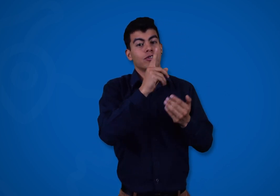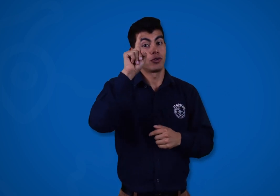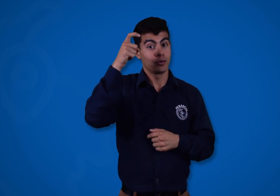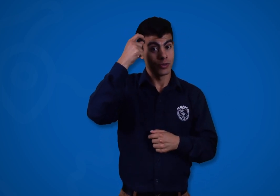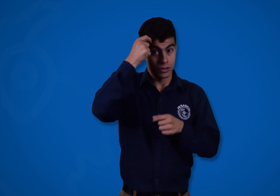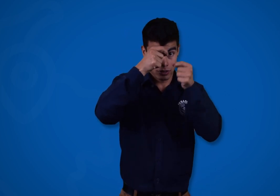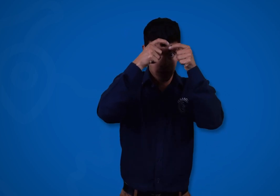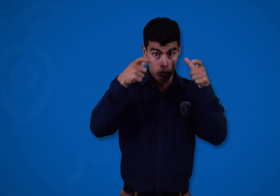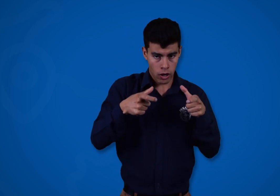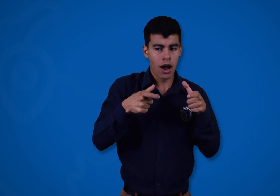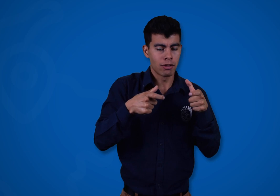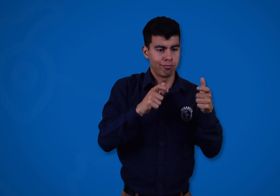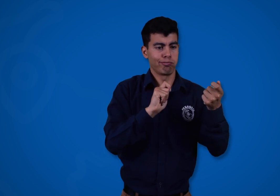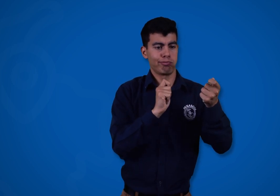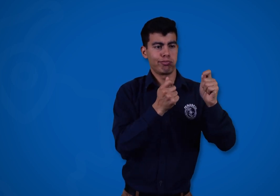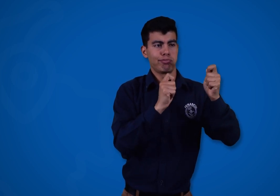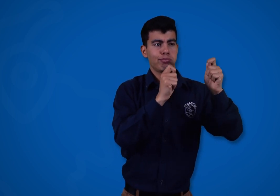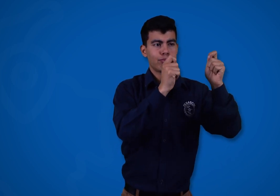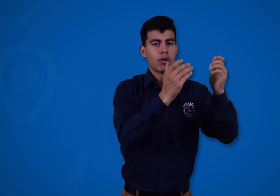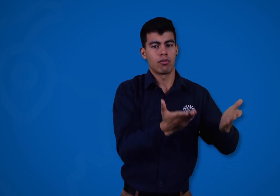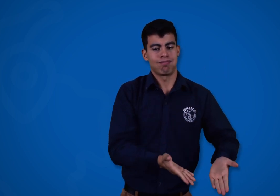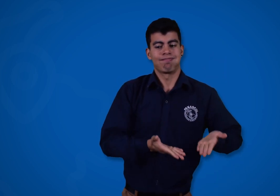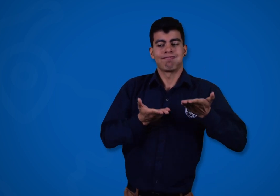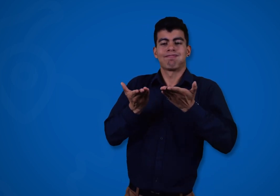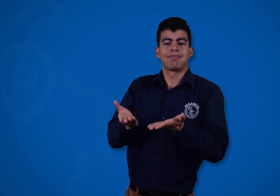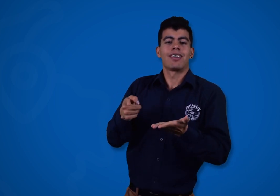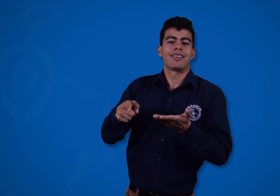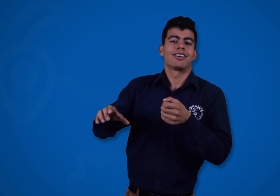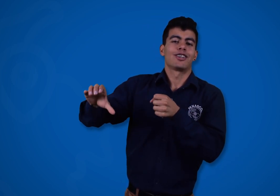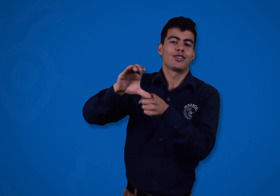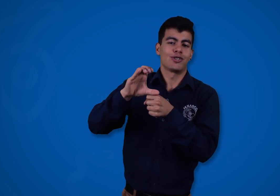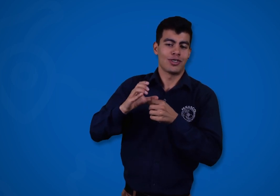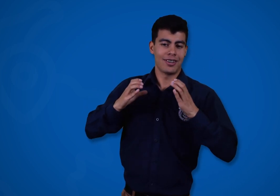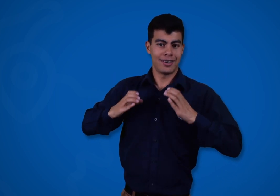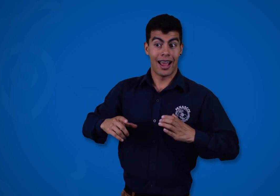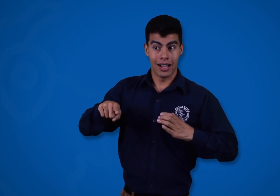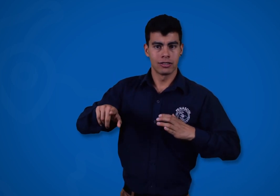llegarán al Estado para que se hagan cambios de mejoramiento en lo que ofrecen a los ciudadanos.